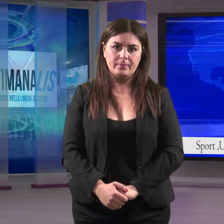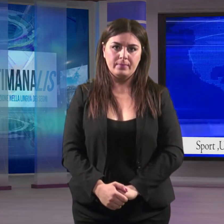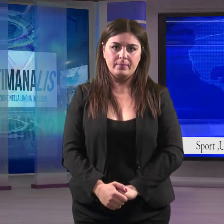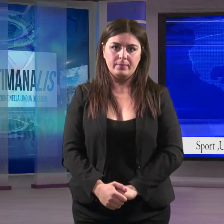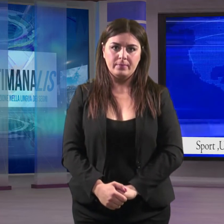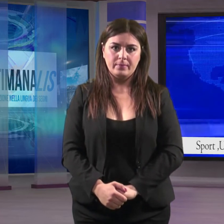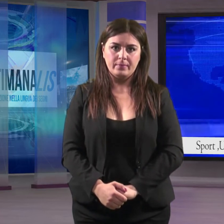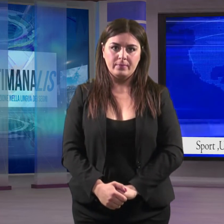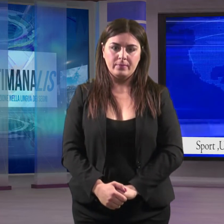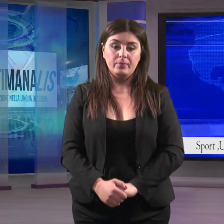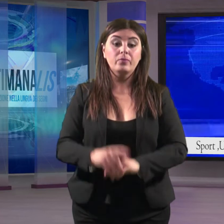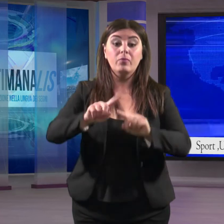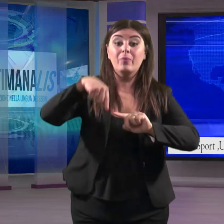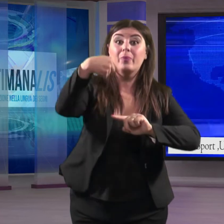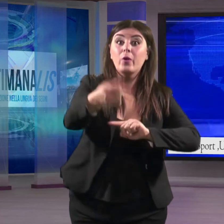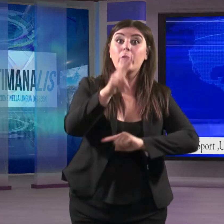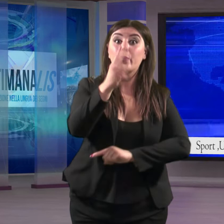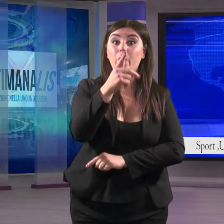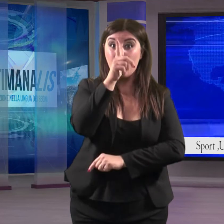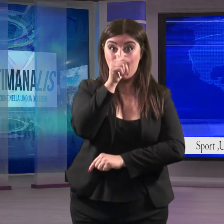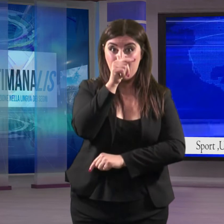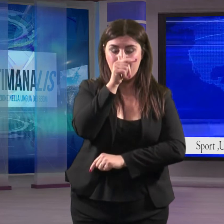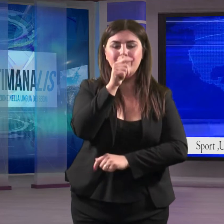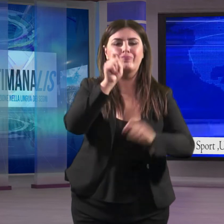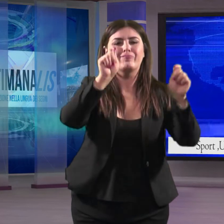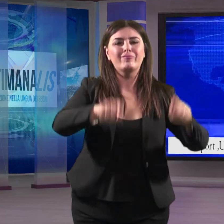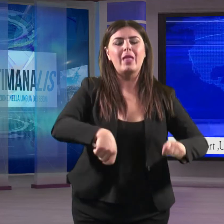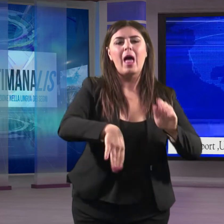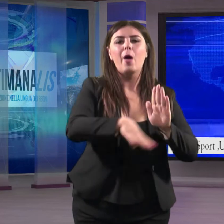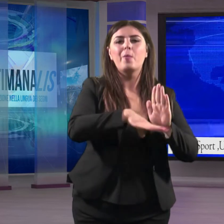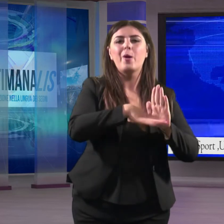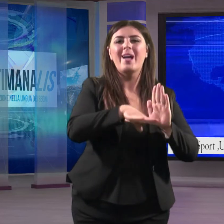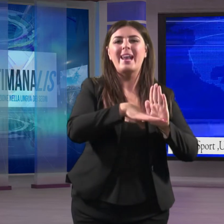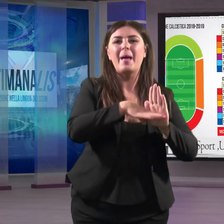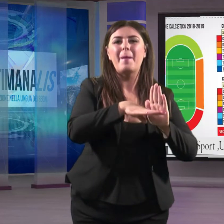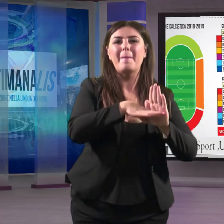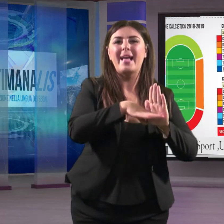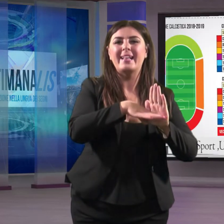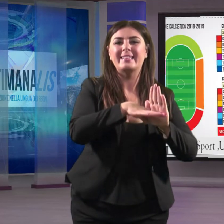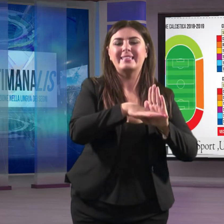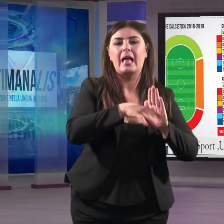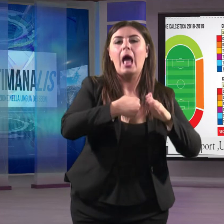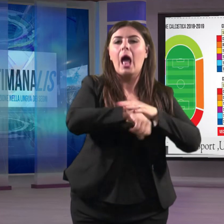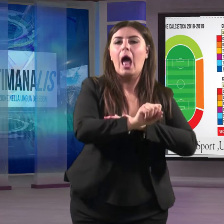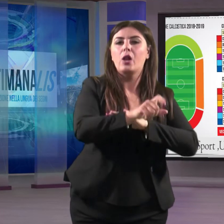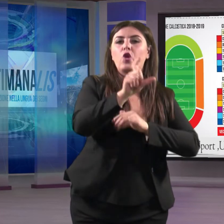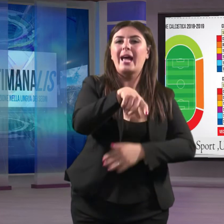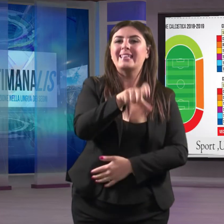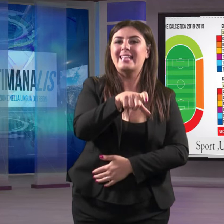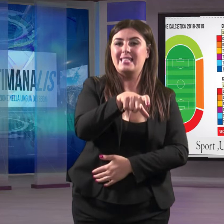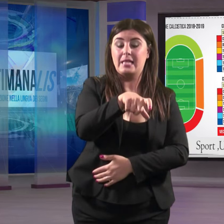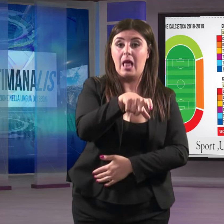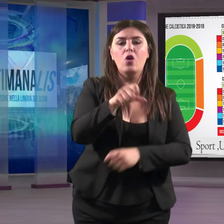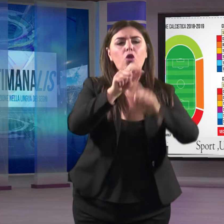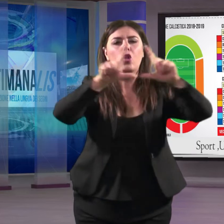Dal prossimo 2 luglio partirà la campagna abbonamenti del Catanzaro Calcio. Lo slogan di